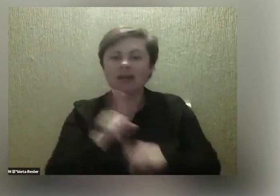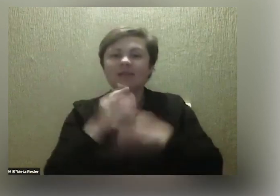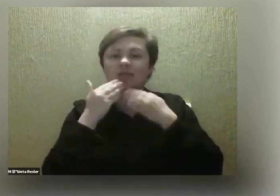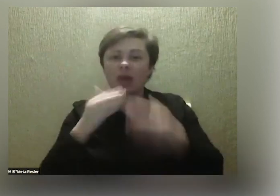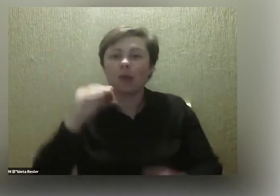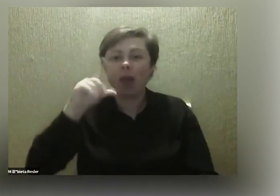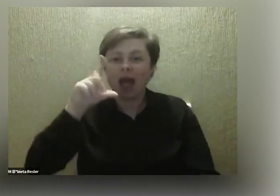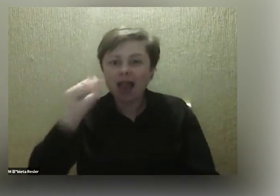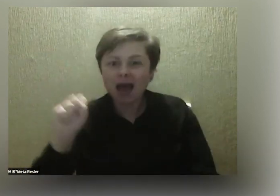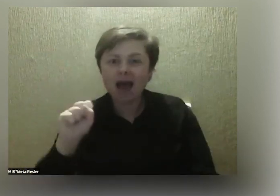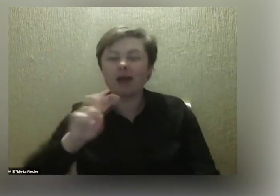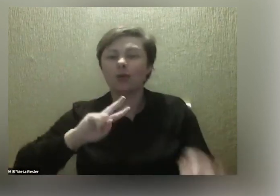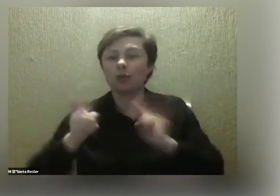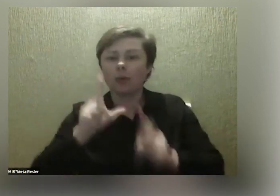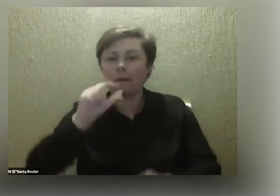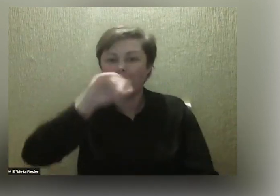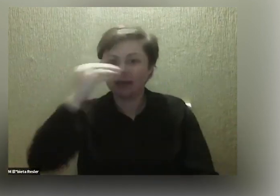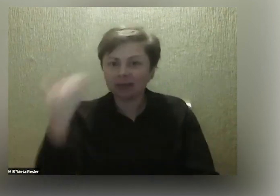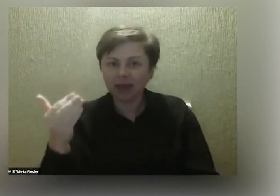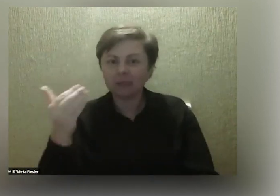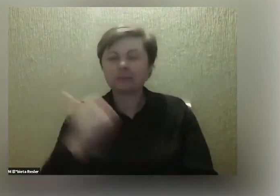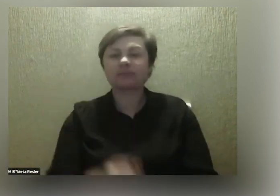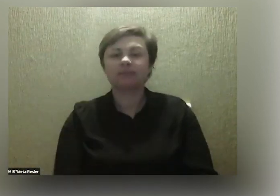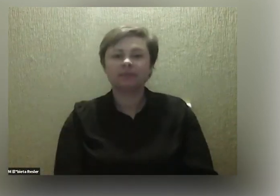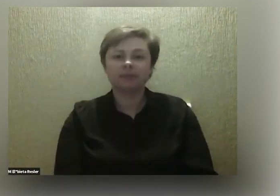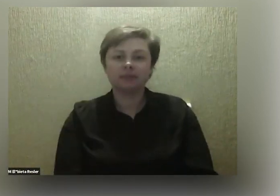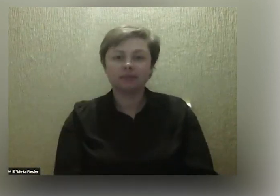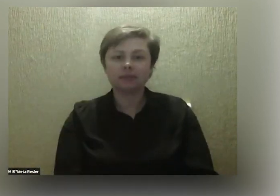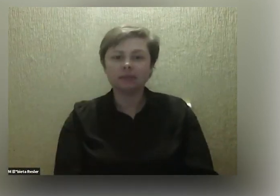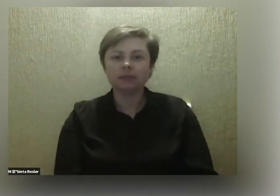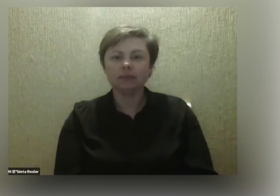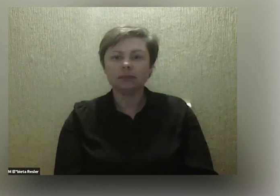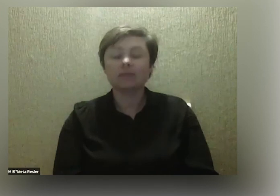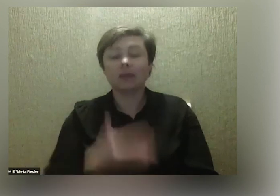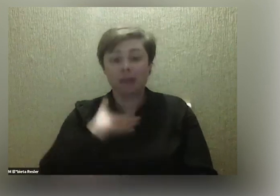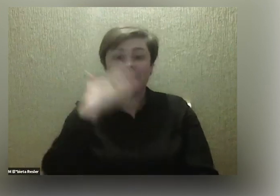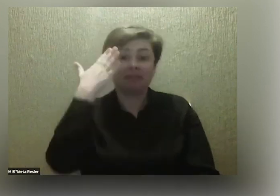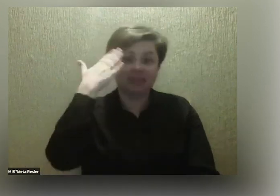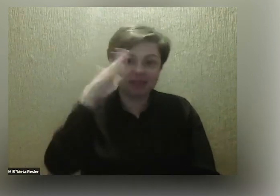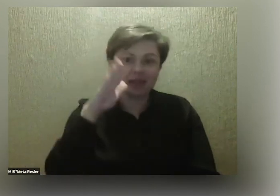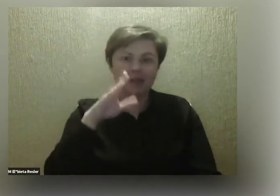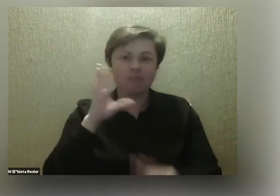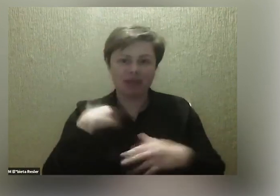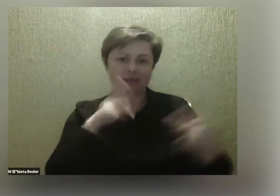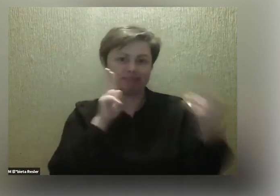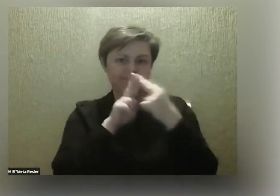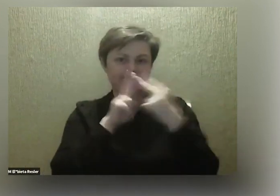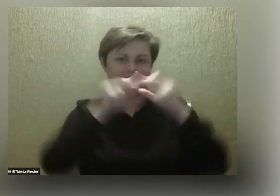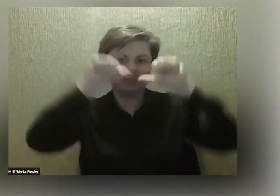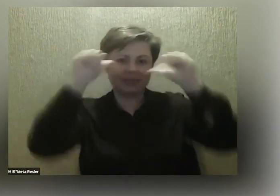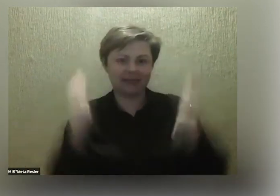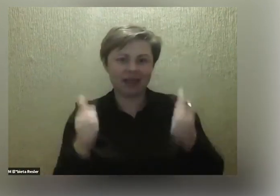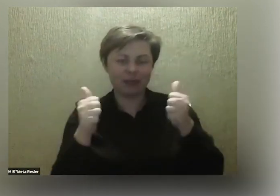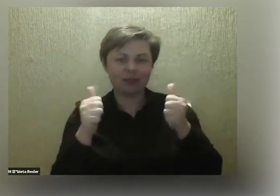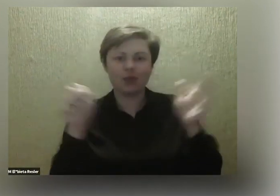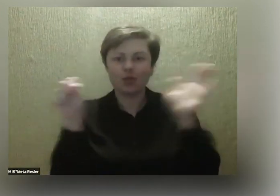Eli za tłumaczenie i mamy nadzieję, że zostaniemy w kontakcie. Tak